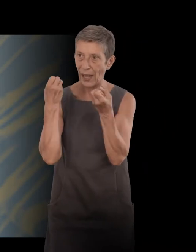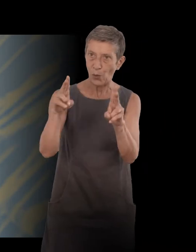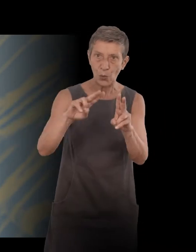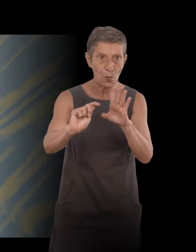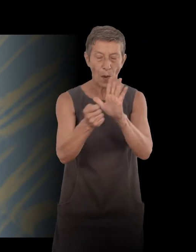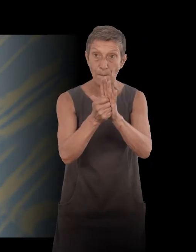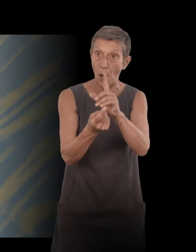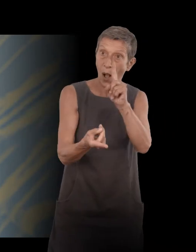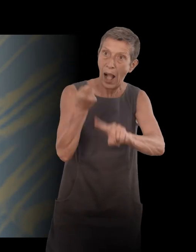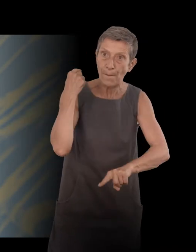? Oui,